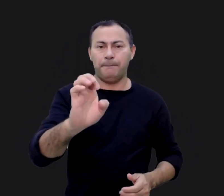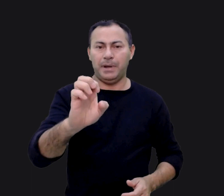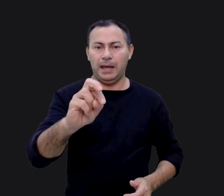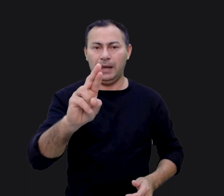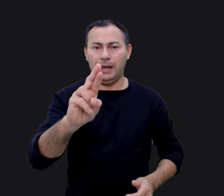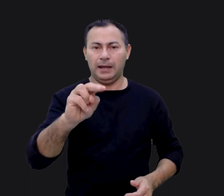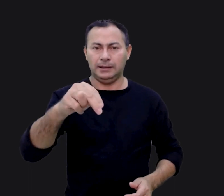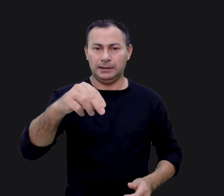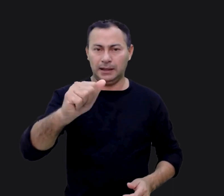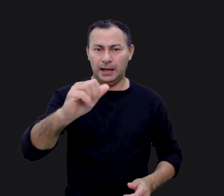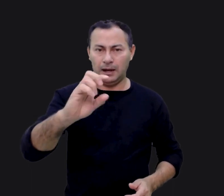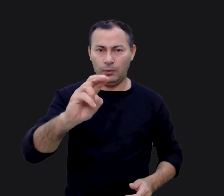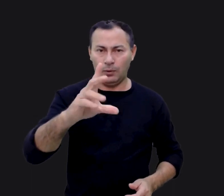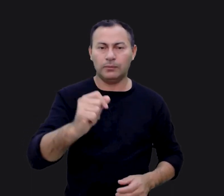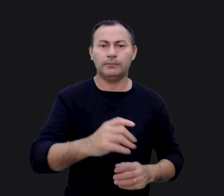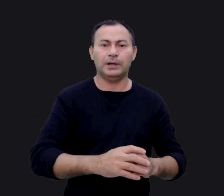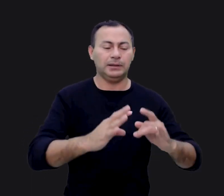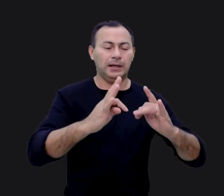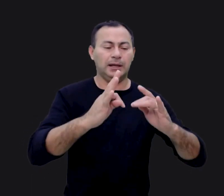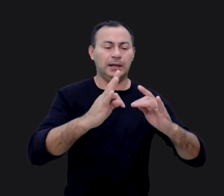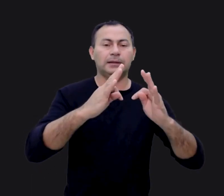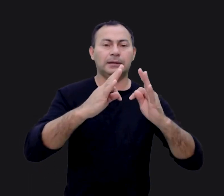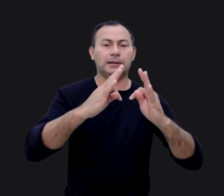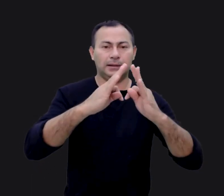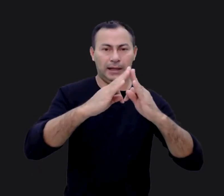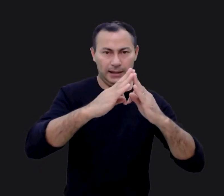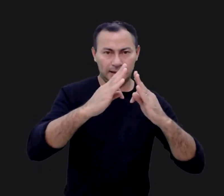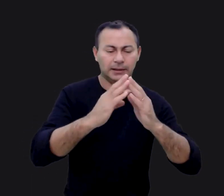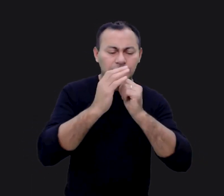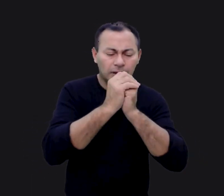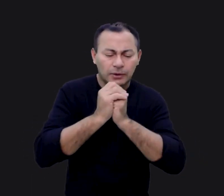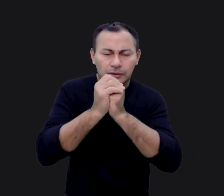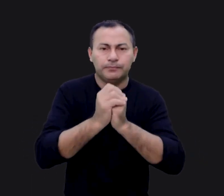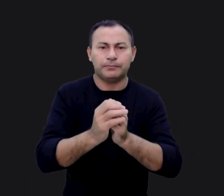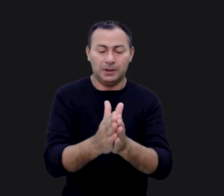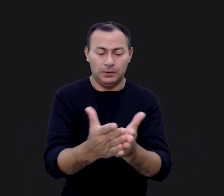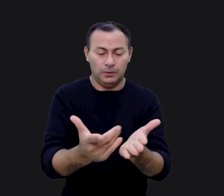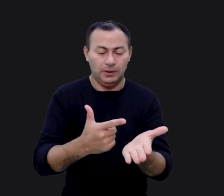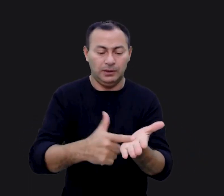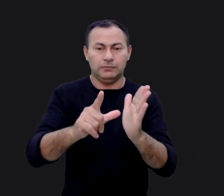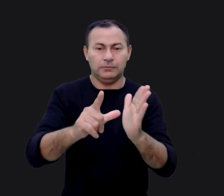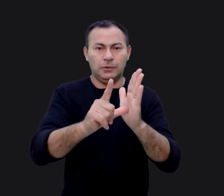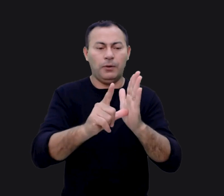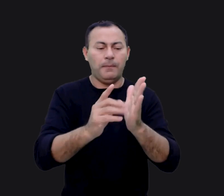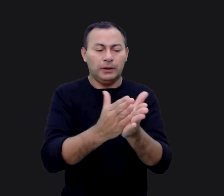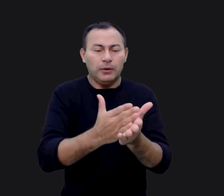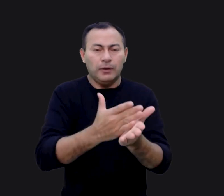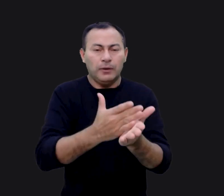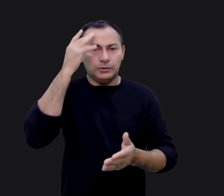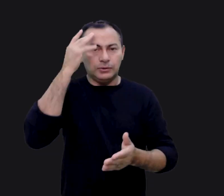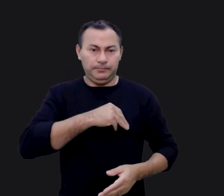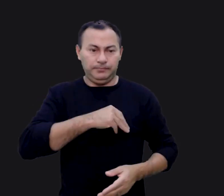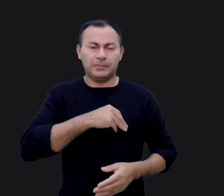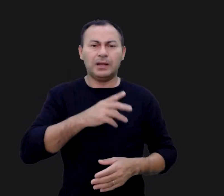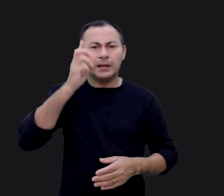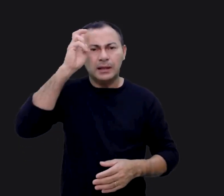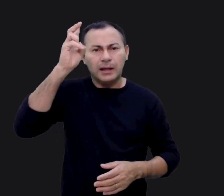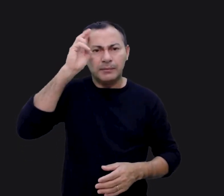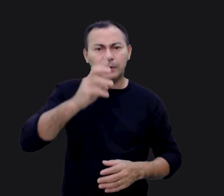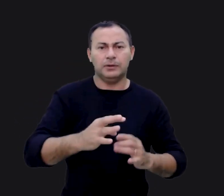tenda de adoração. O livro de Levítico foi realmente o manual do ministro. Lembre-se que o tabernáculo do deserto